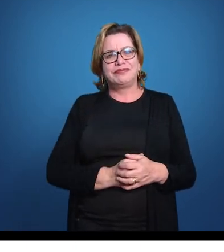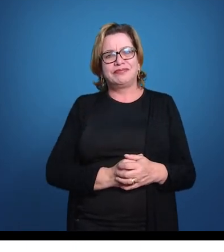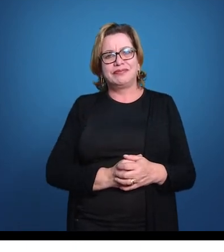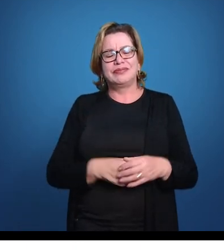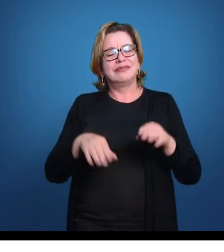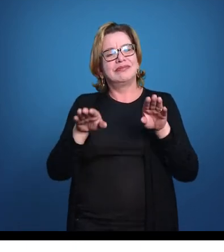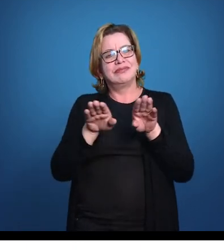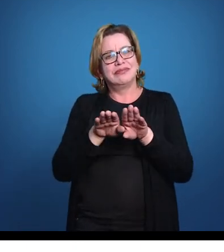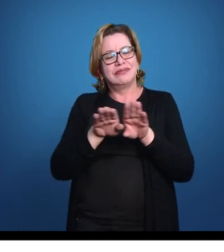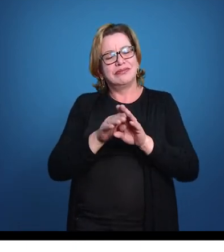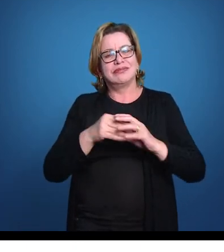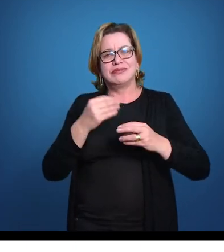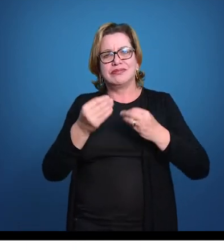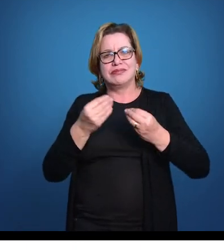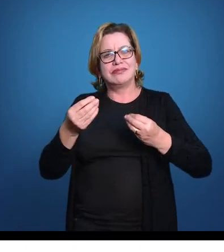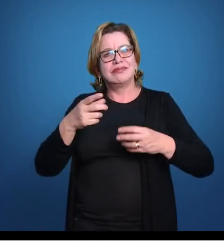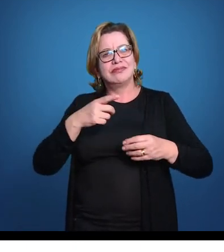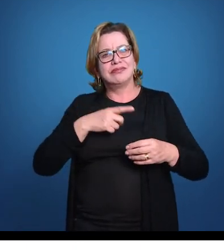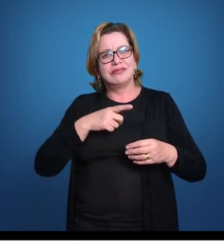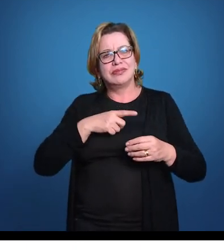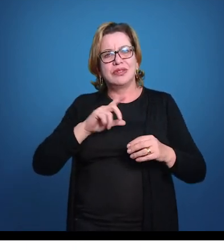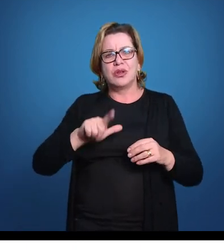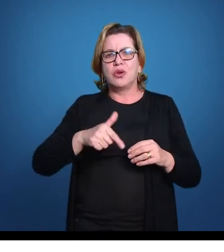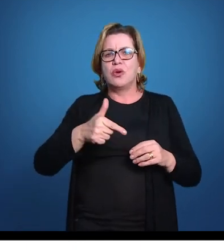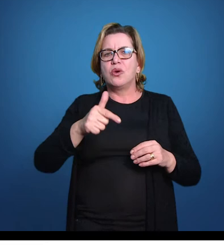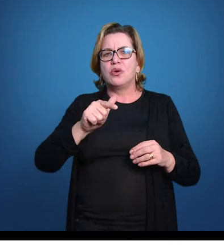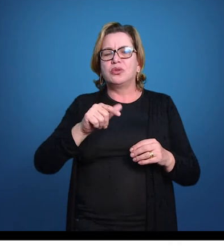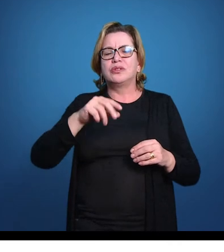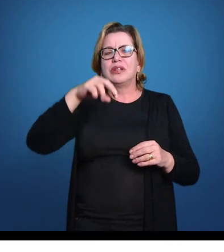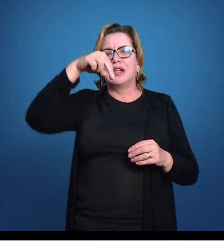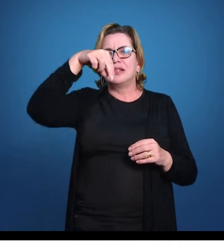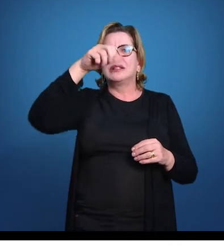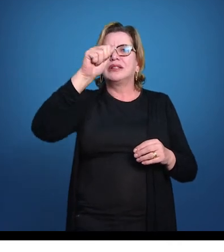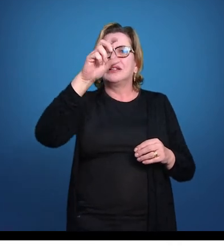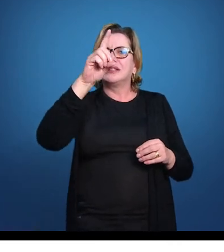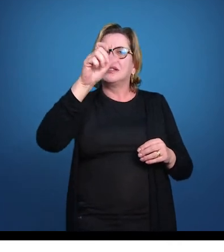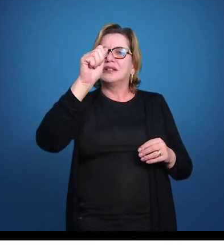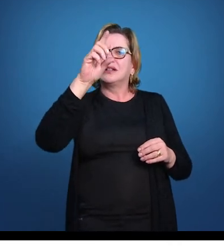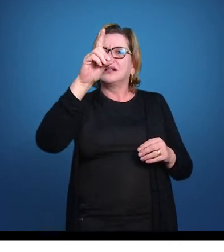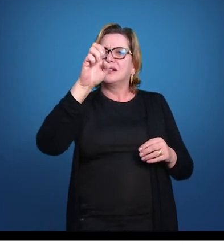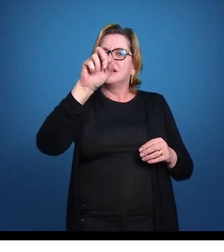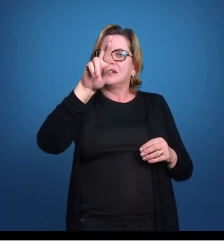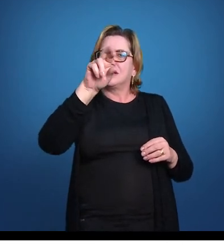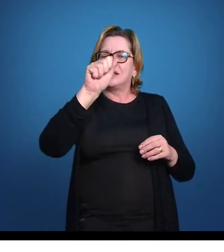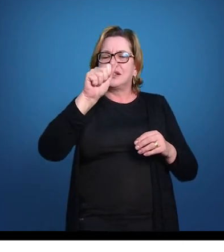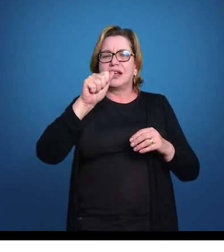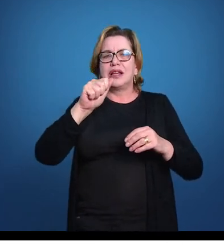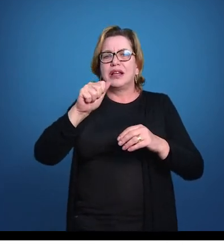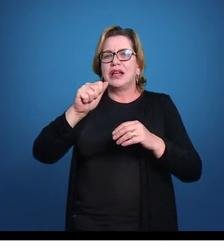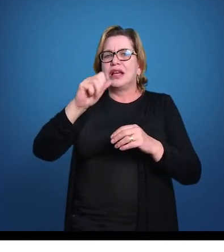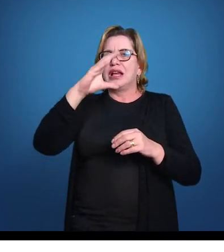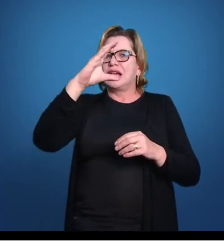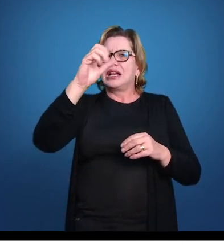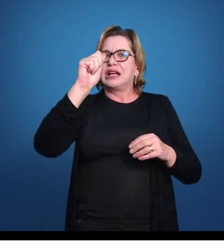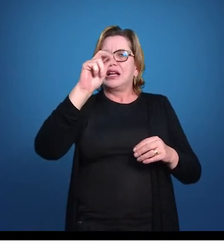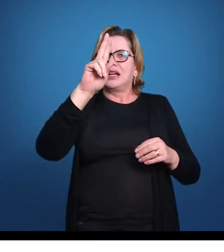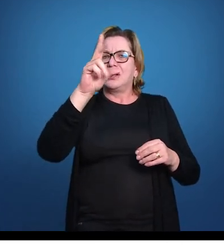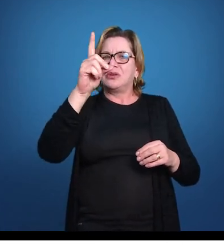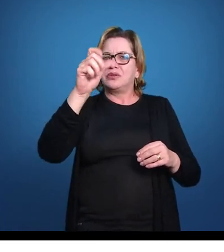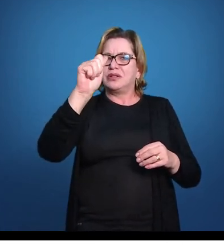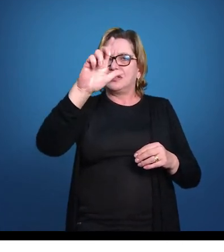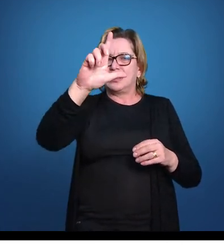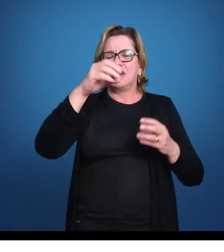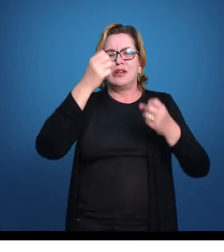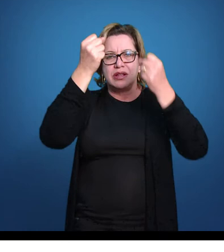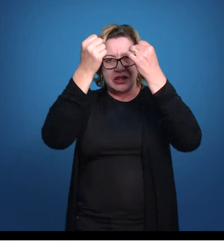Além disso, nós temos alguns tipos de nadadeiras caudais, agora falando tanto de agnatos, como condrictes e